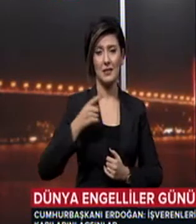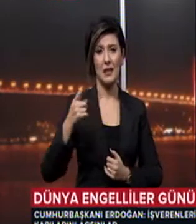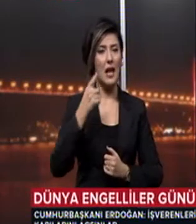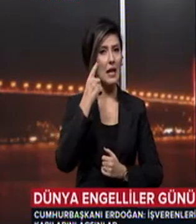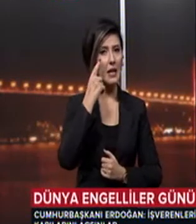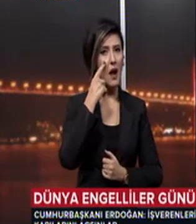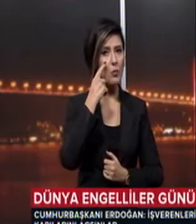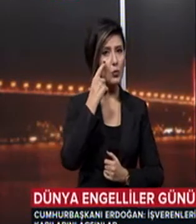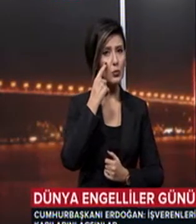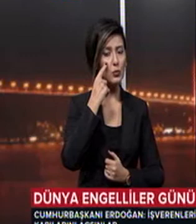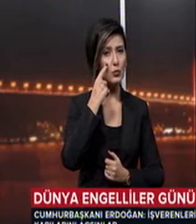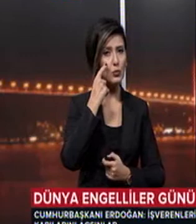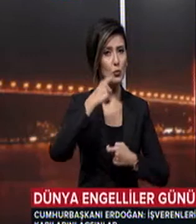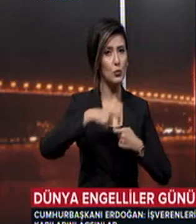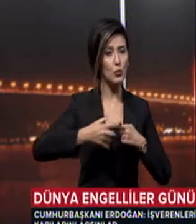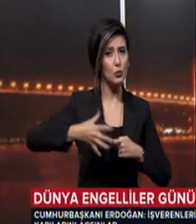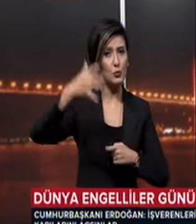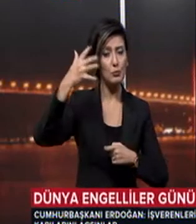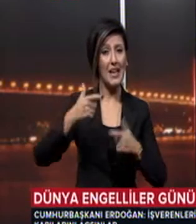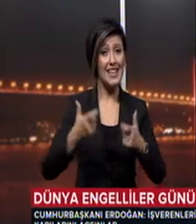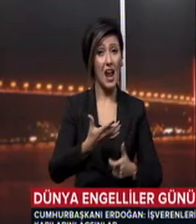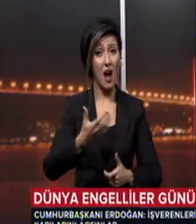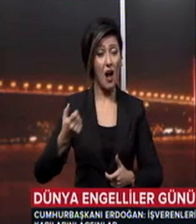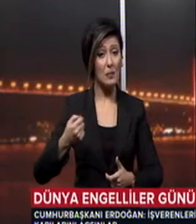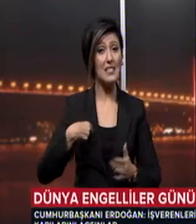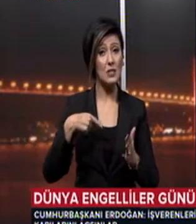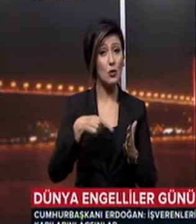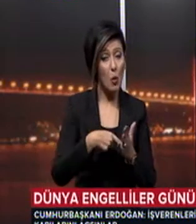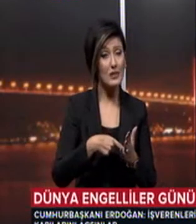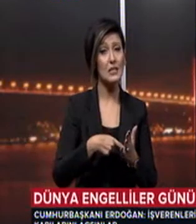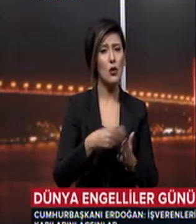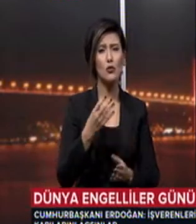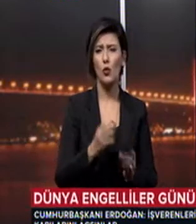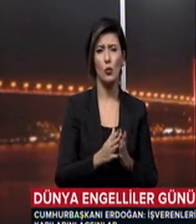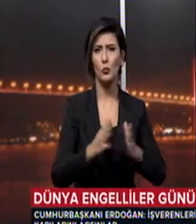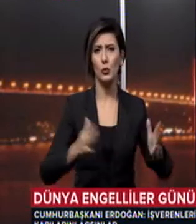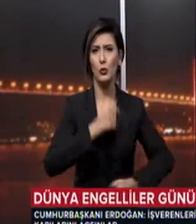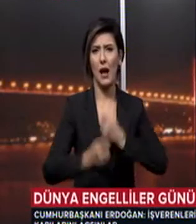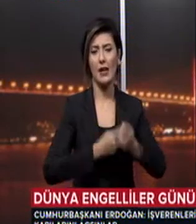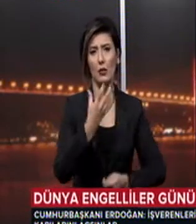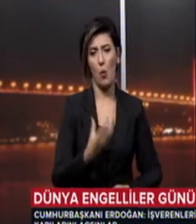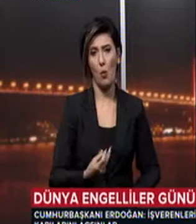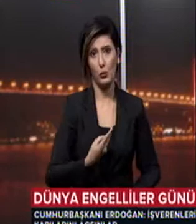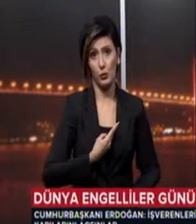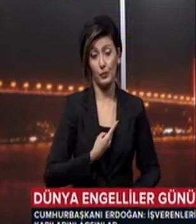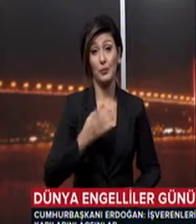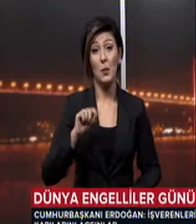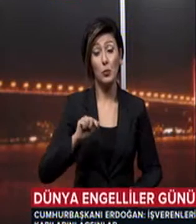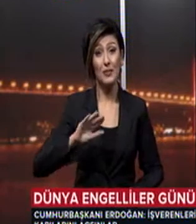kurumlarında yer alması noktasında çok büyük gayretlerimiz oldu Ve bundan sonra da bu